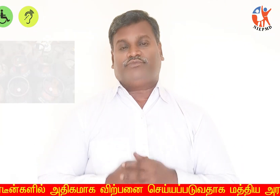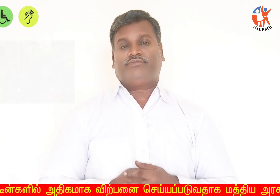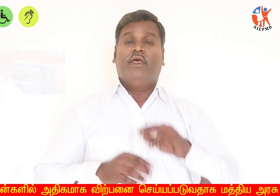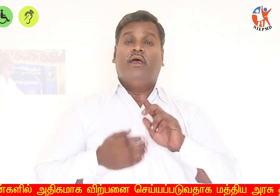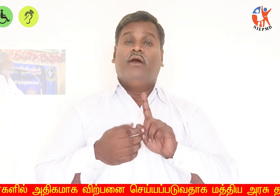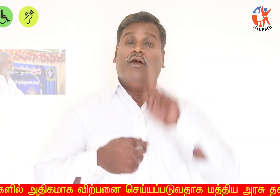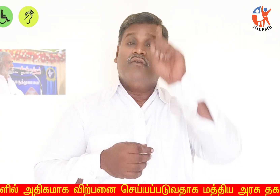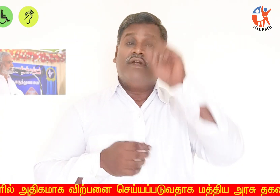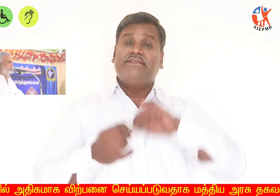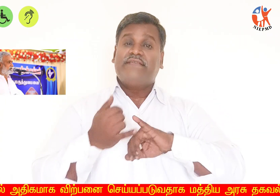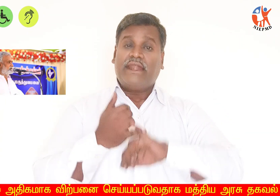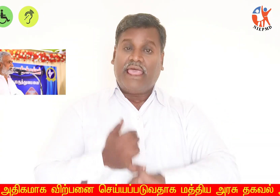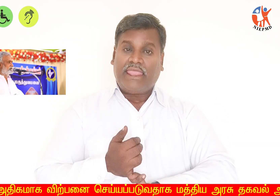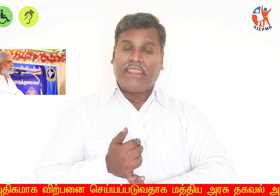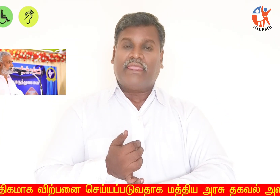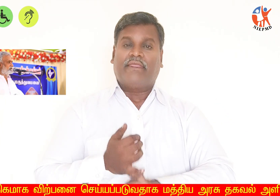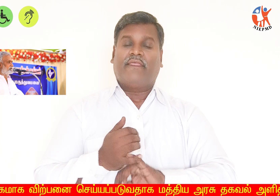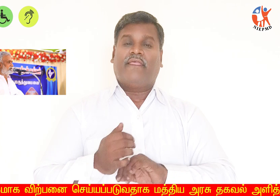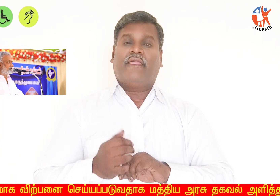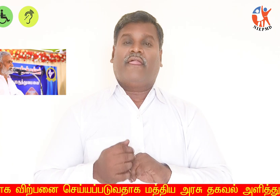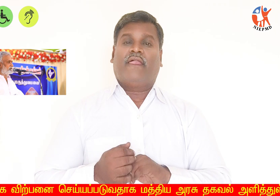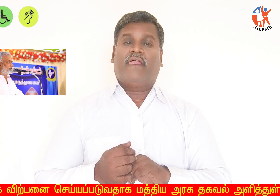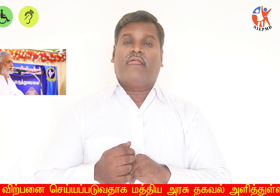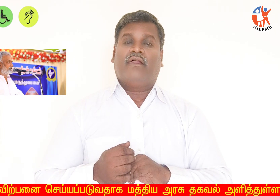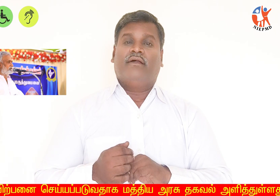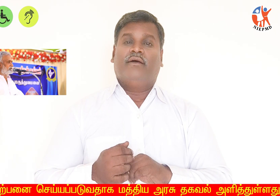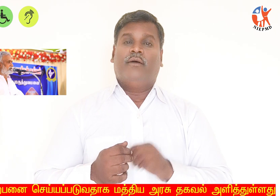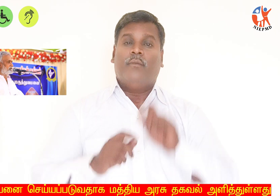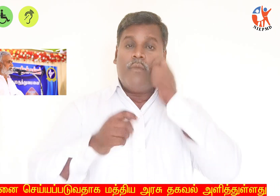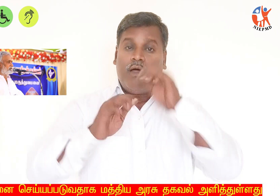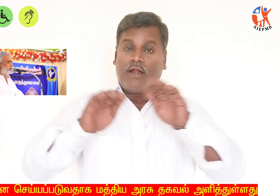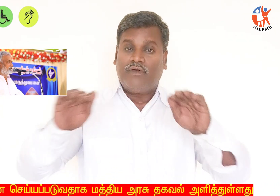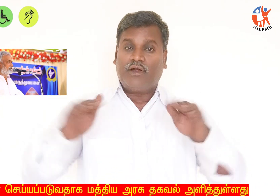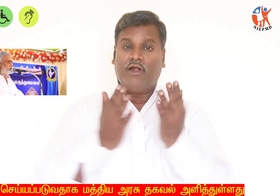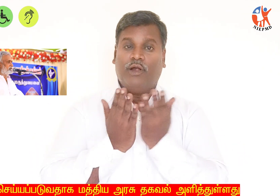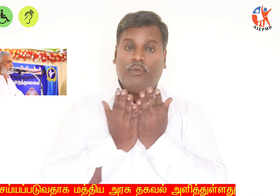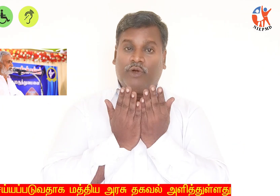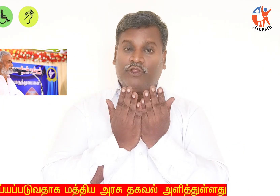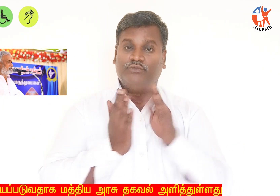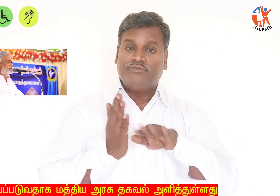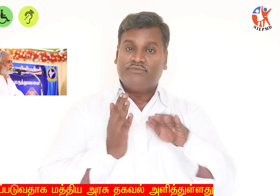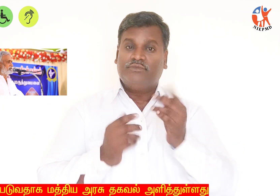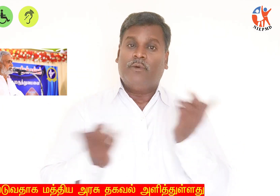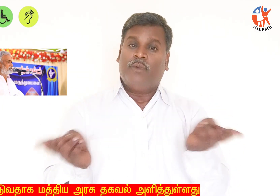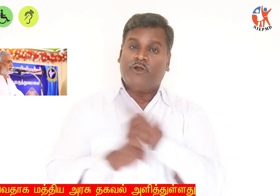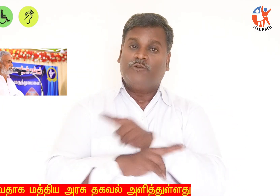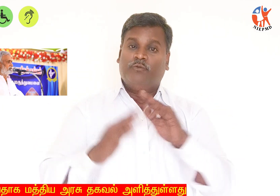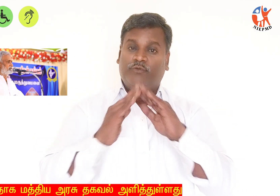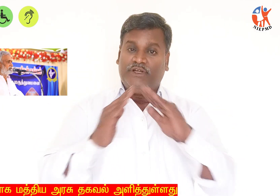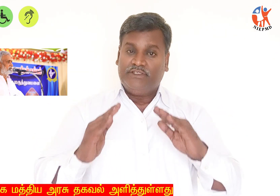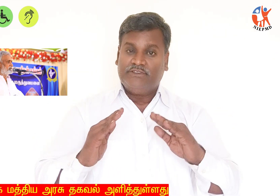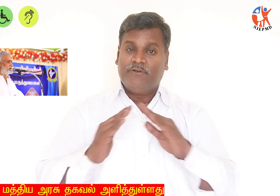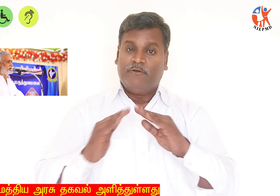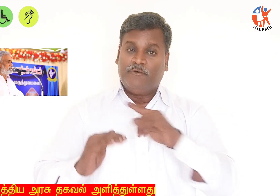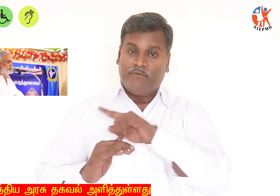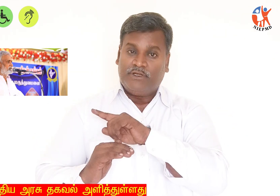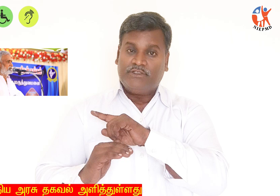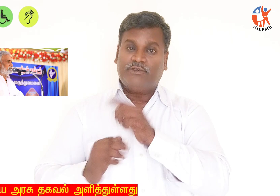வடச்செனையில் மானவரகள் படிக்குமிடம் மற்றும் பீட்டிலிருந்து பணியாச்சோ ஒருக்கான பணியிடத்தை உள்ளடக்கிய பகிருந்த பணியிட